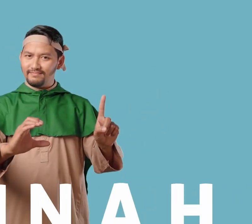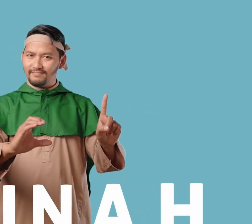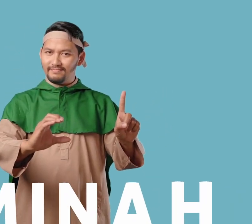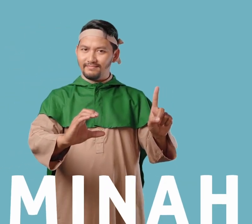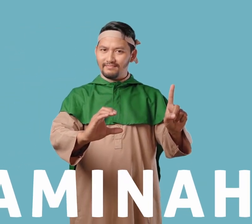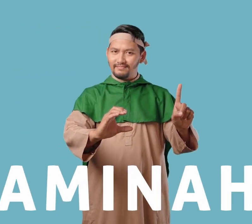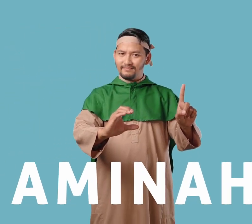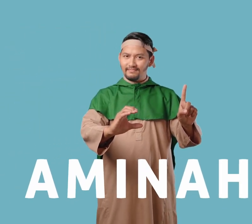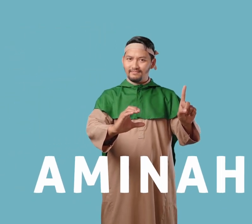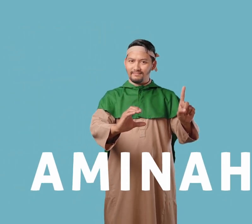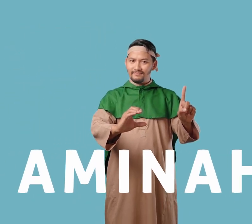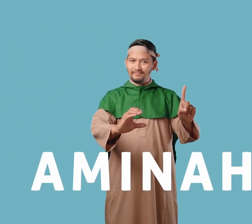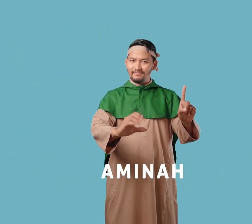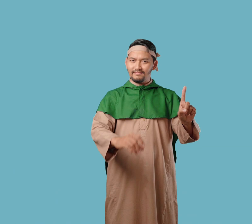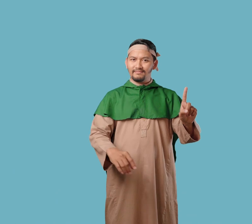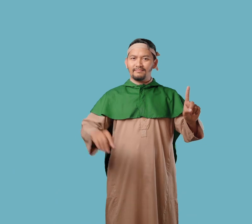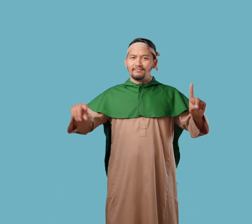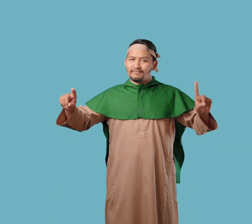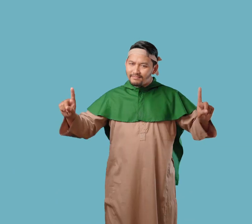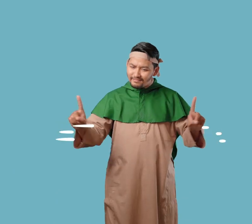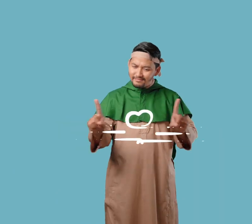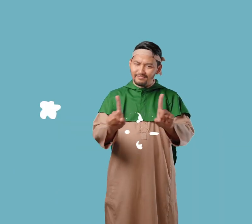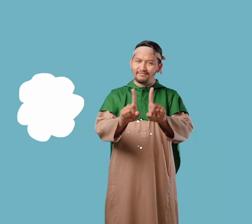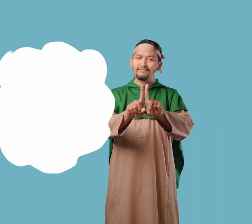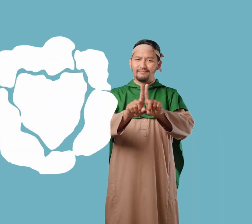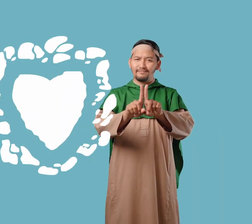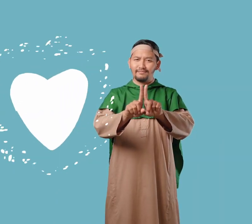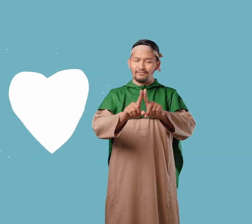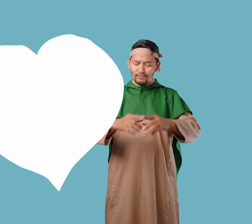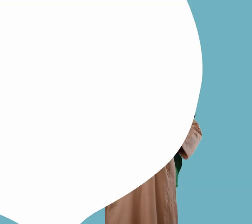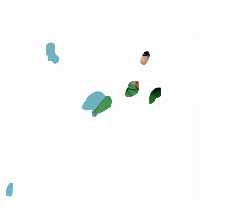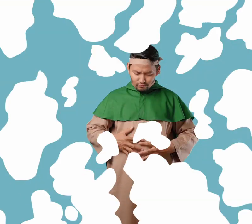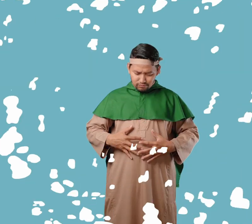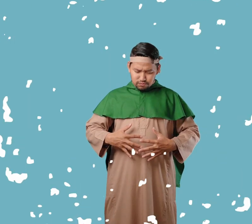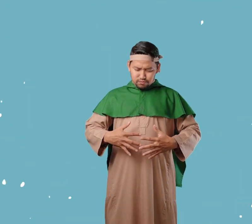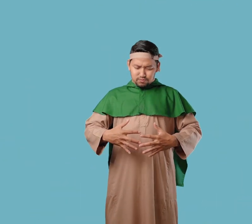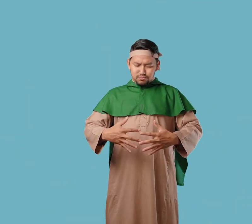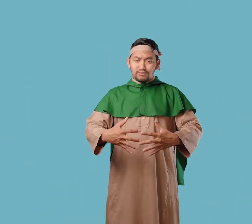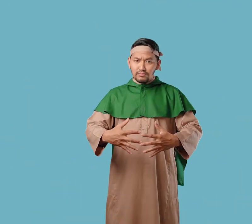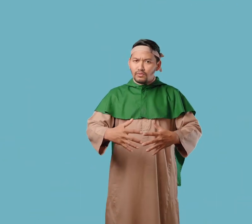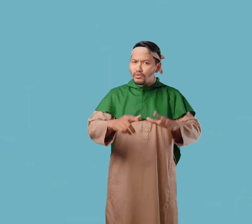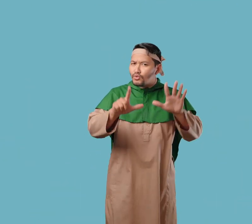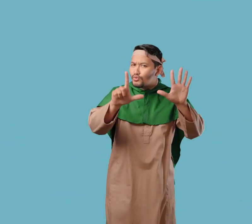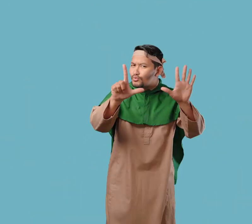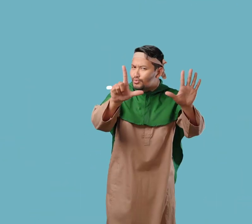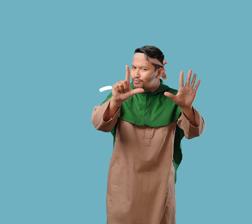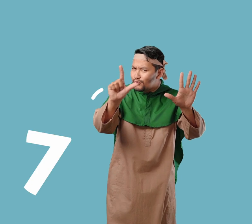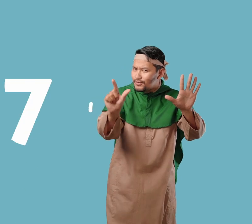Aminah Mereka pun dikaruniai seorang anak Pada usia tujuh bulan dalam